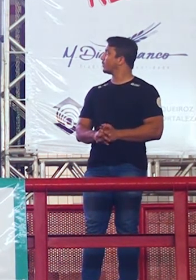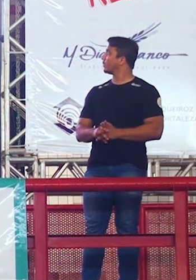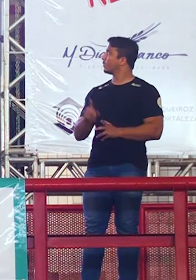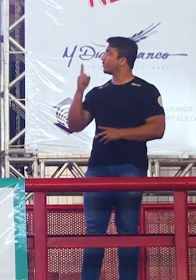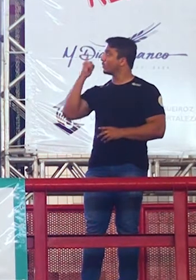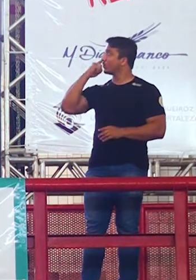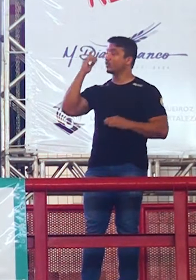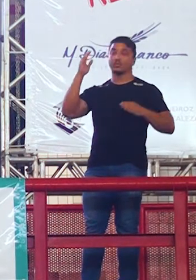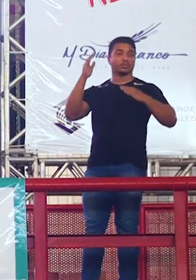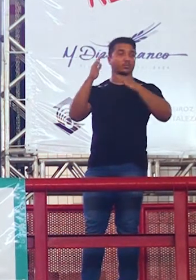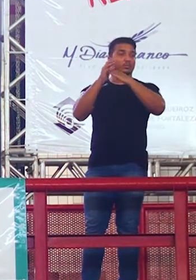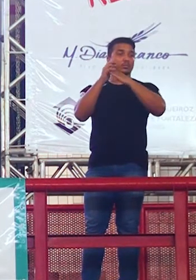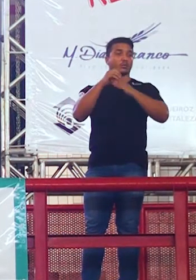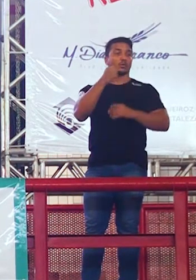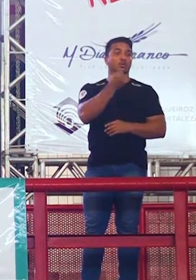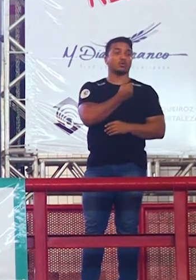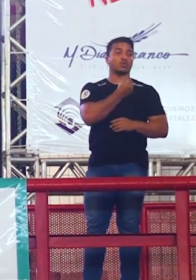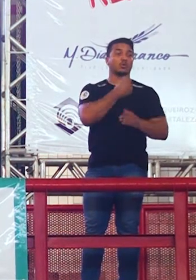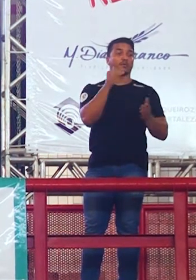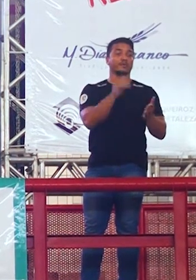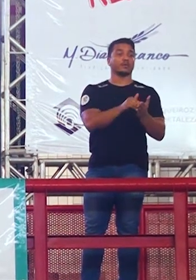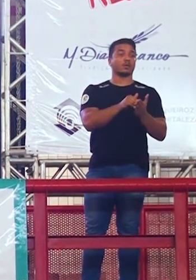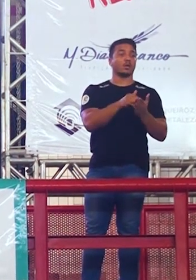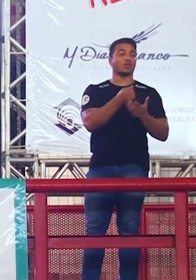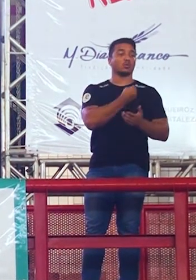cantinho ali ó sua nota final ó